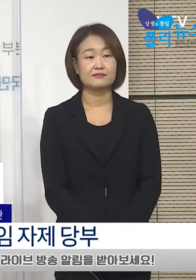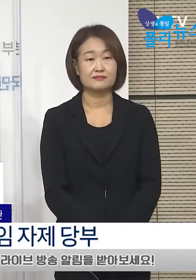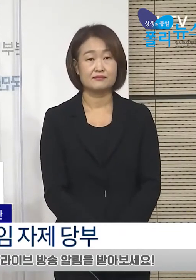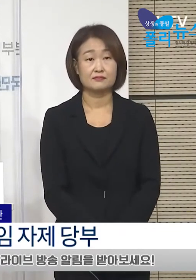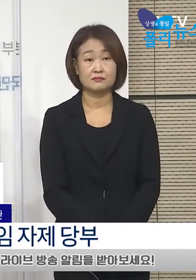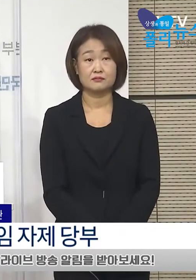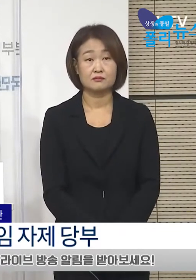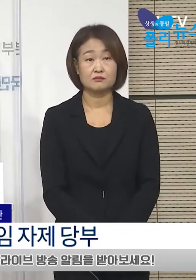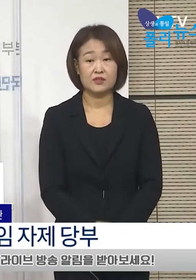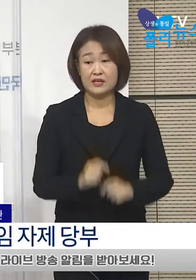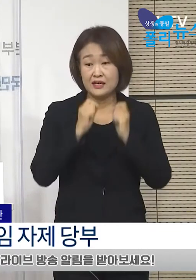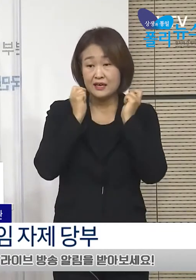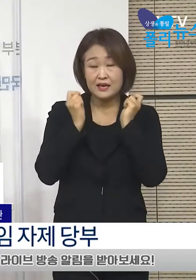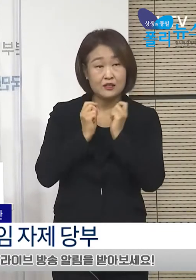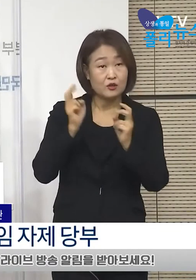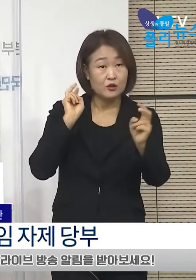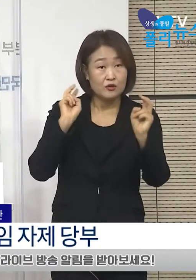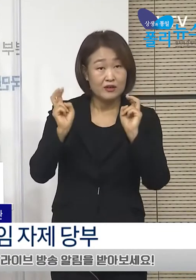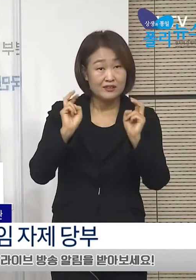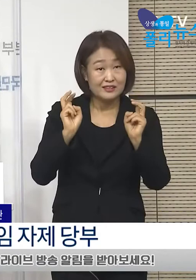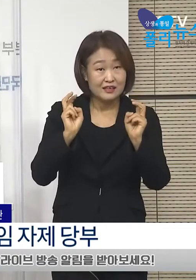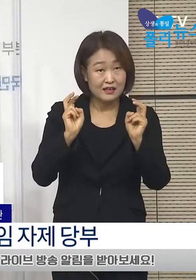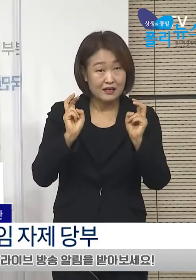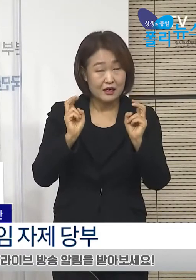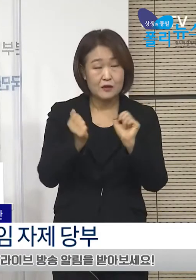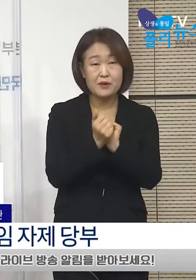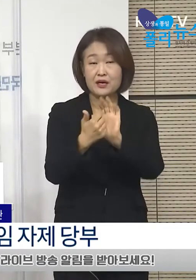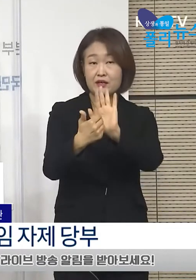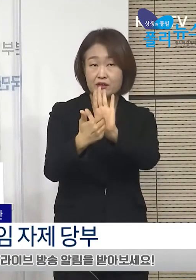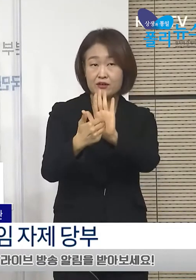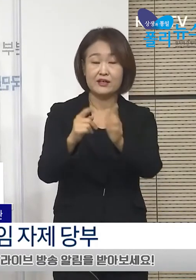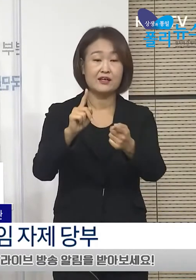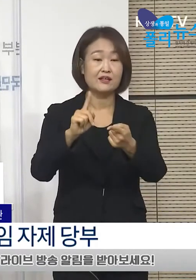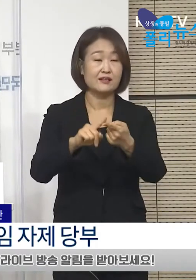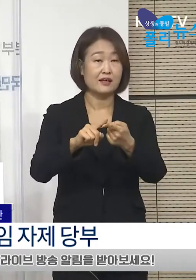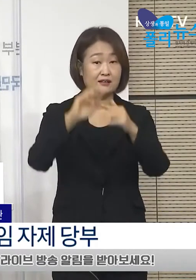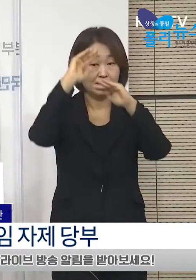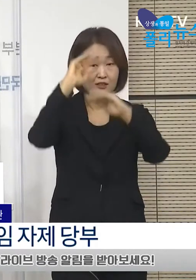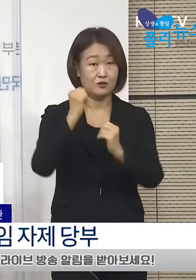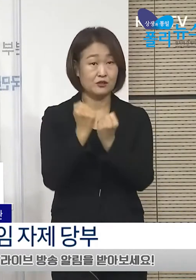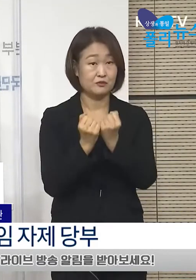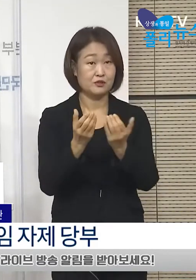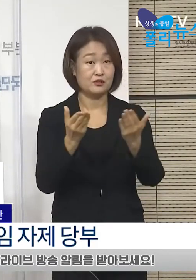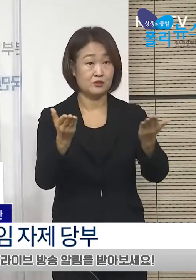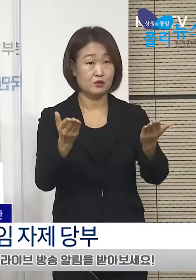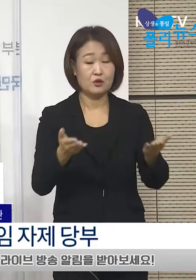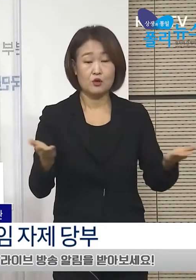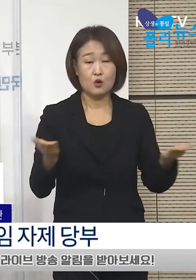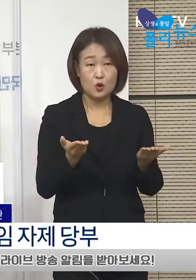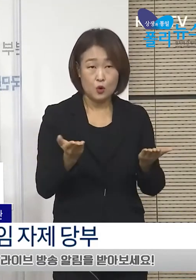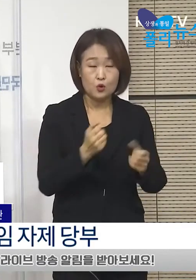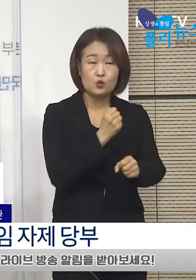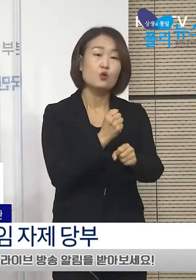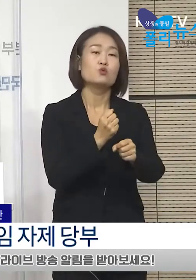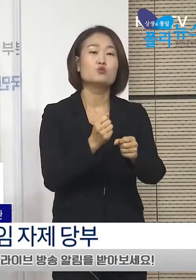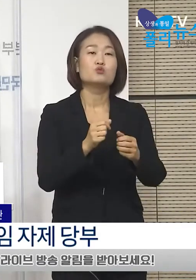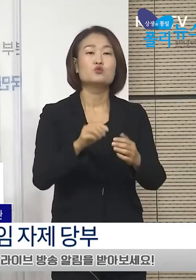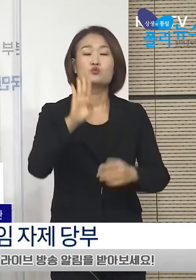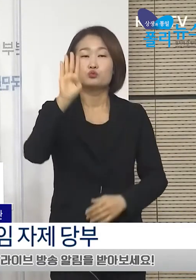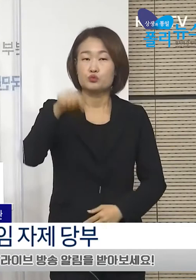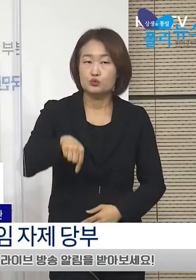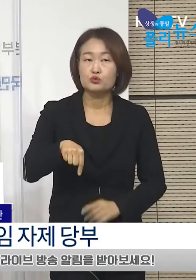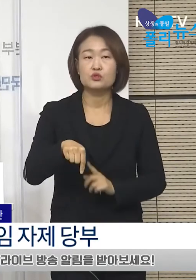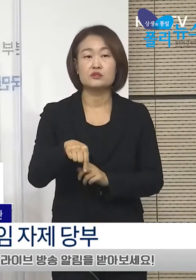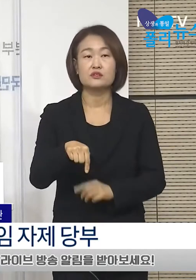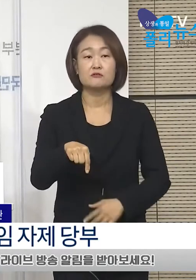민간 사업장 방역 지도 계획에 대해 설명드리겠습니다. 고용노동부는 거리 두기 1.5단계가 적용되는